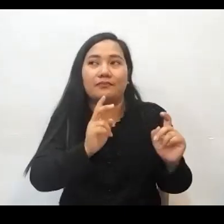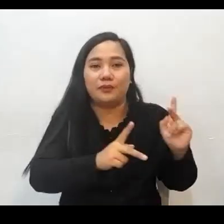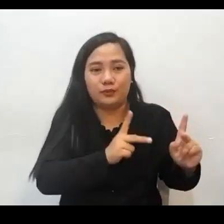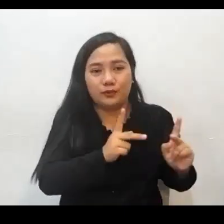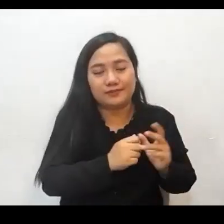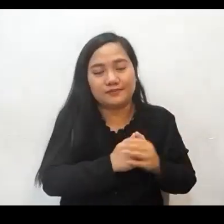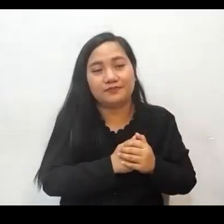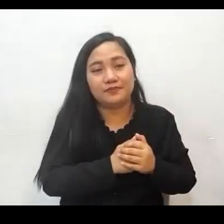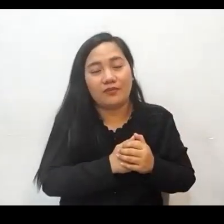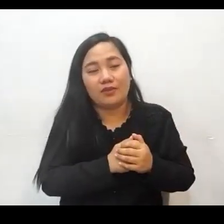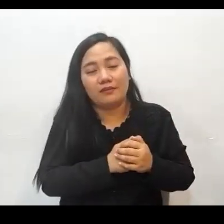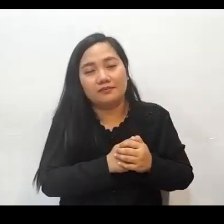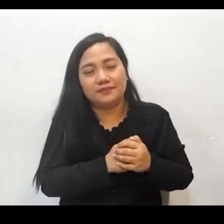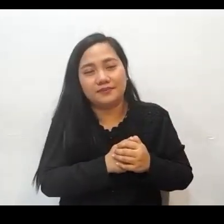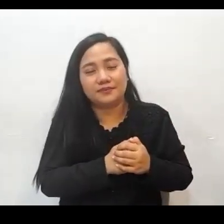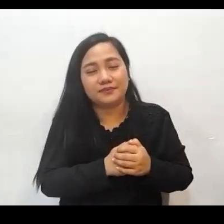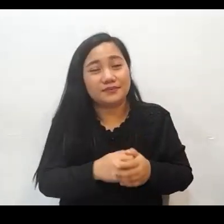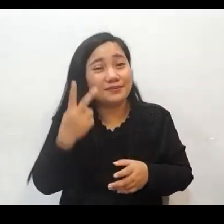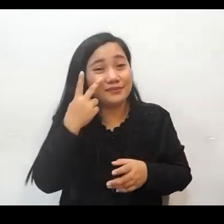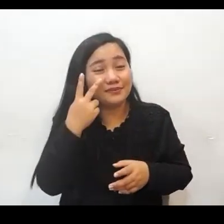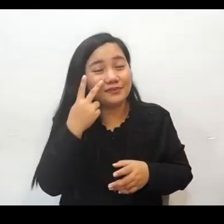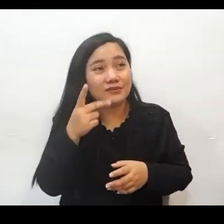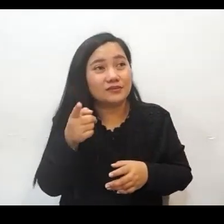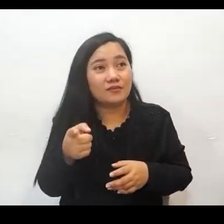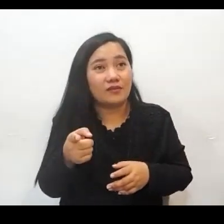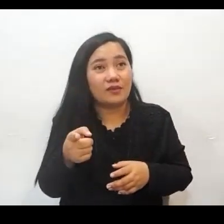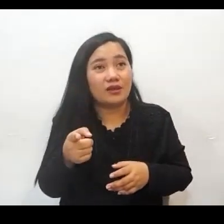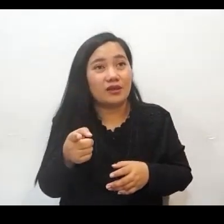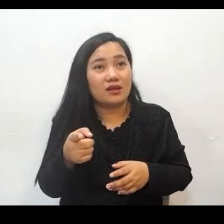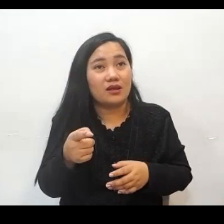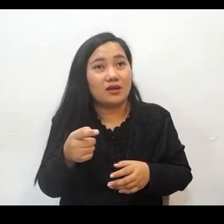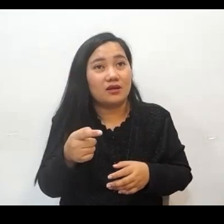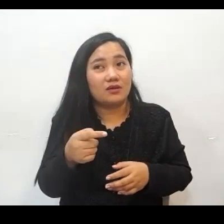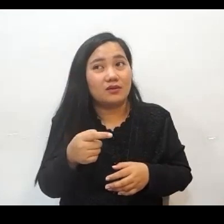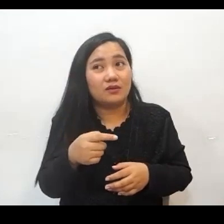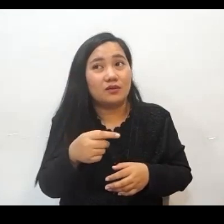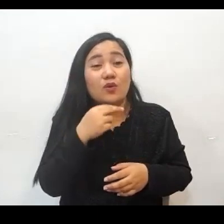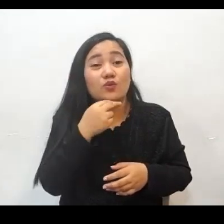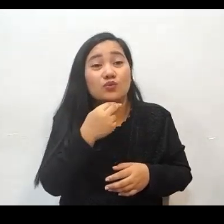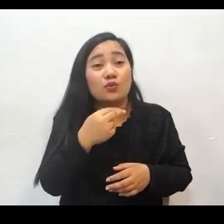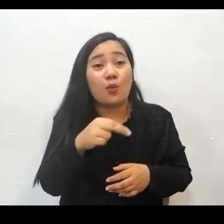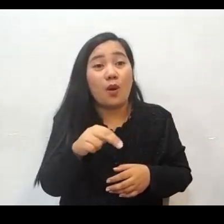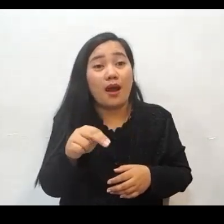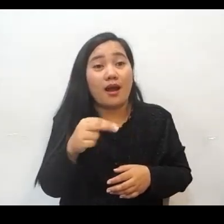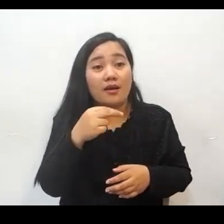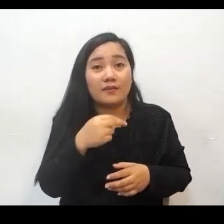Kaya kahit na yung daong po ni Noe ay naroon po sa malawakang pagbaha, ngunit ito po ay nasa ibabaw ng tubig.